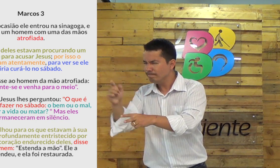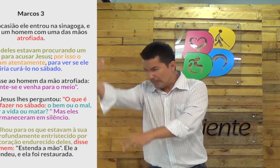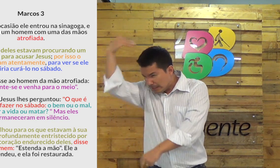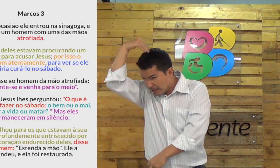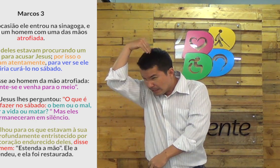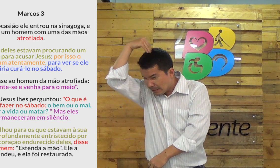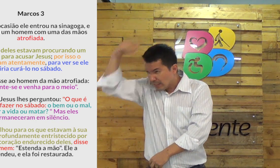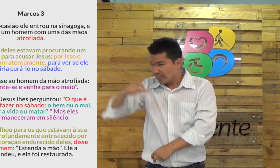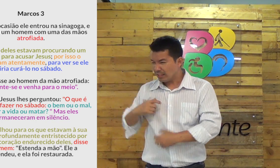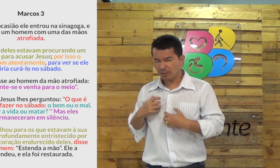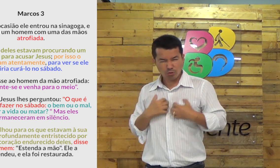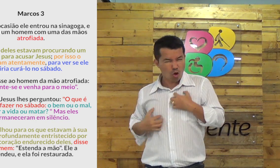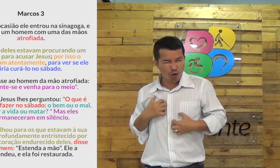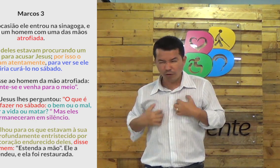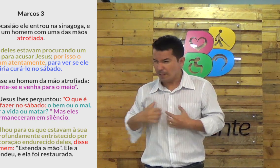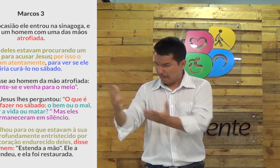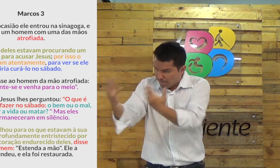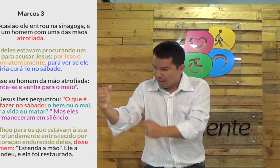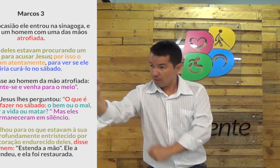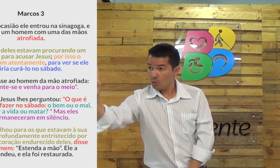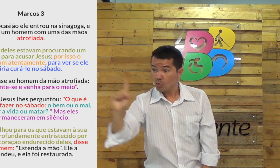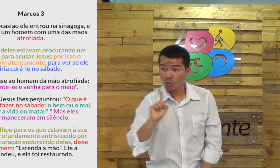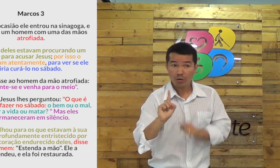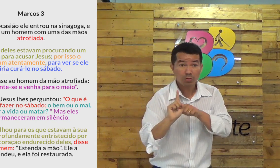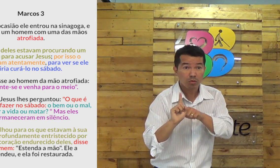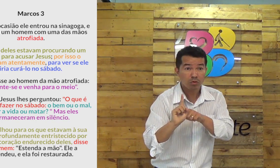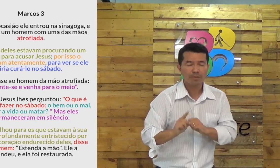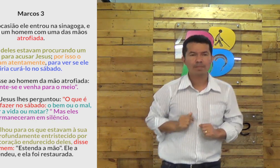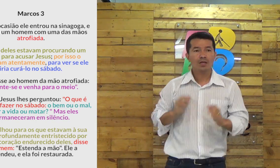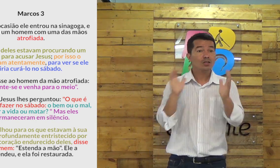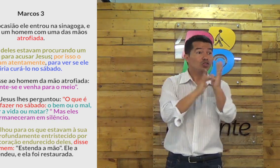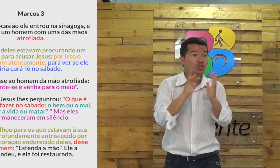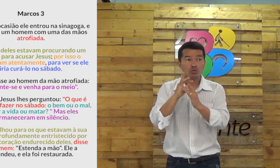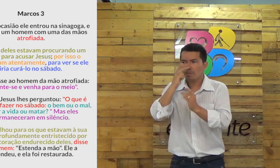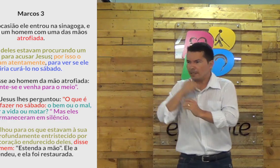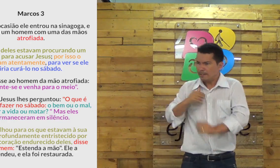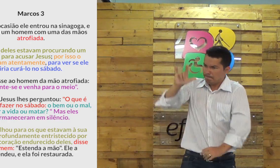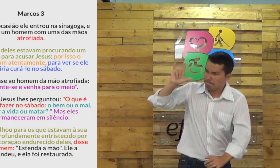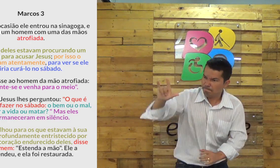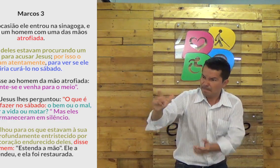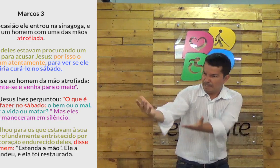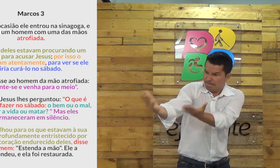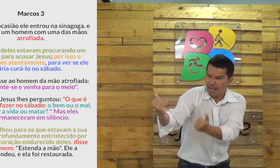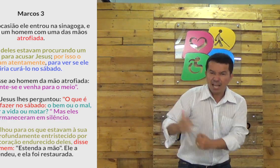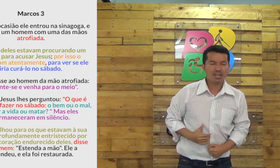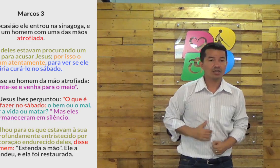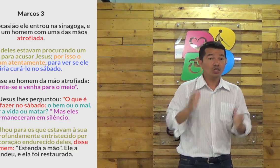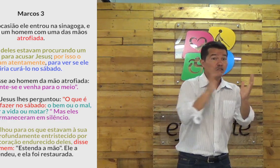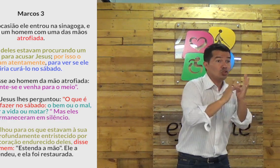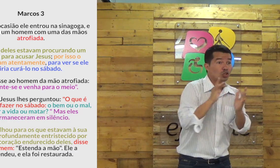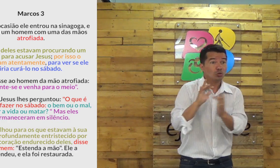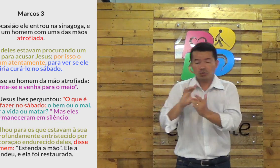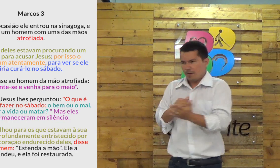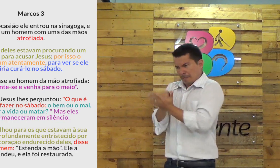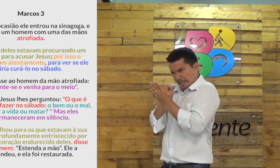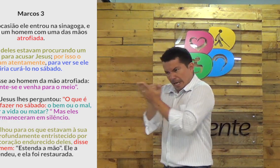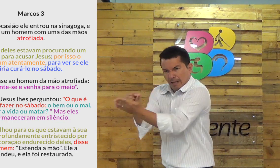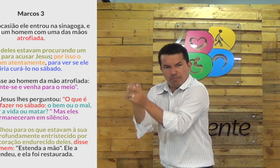e sabia que se passava com aquele moço. Ele sabia. Jesus parece que mostra o amor dele para aquele moço.